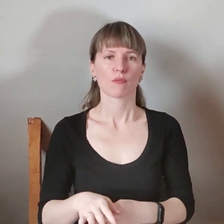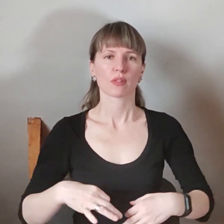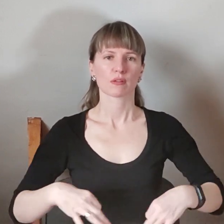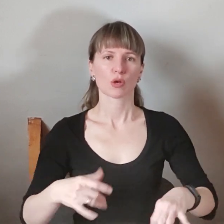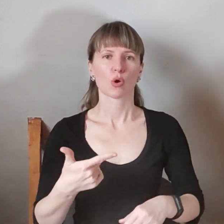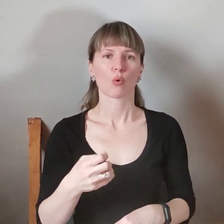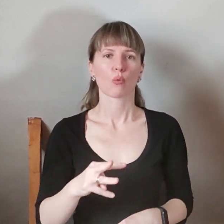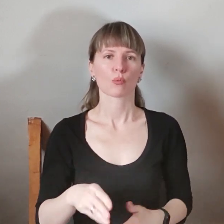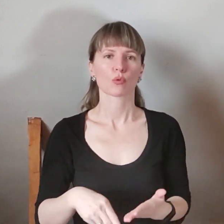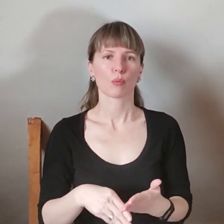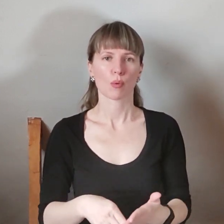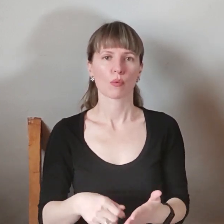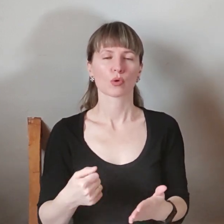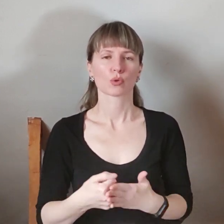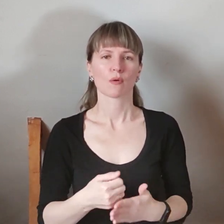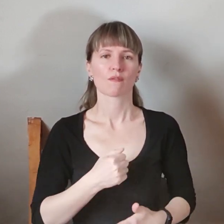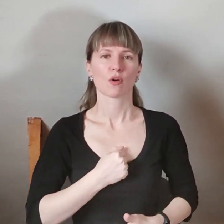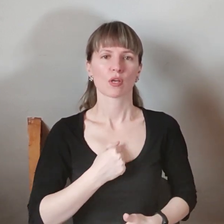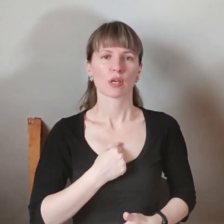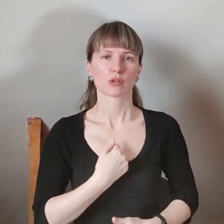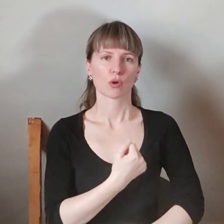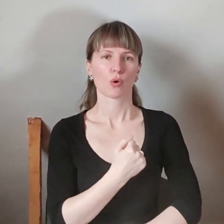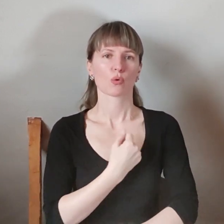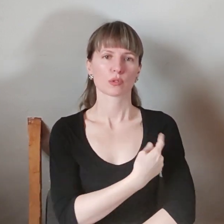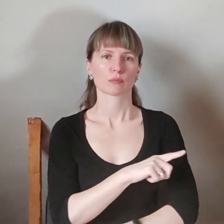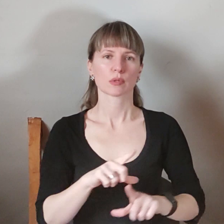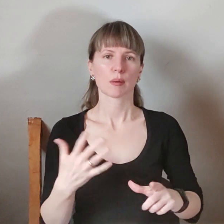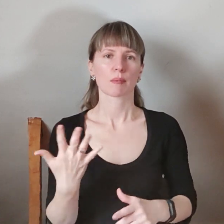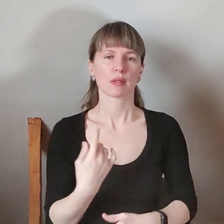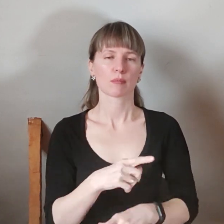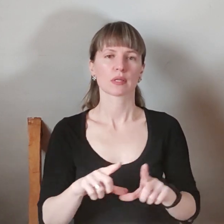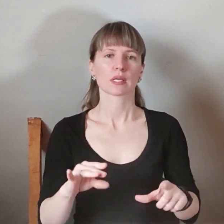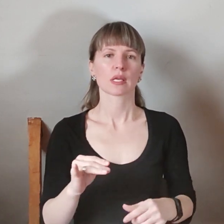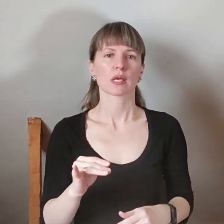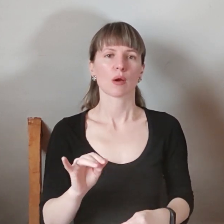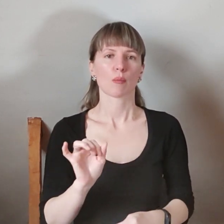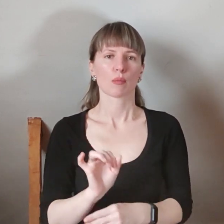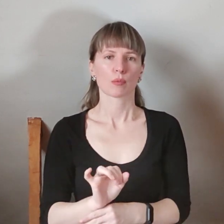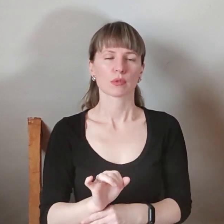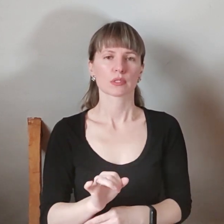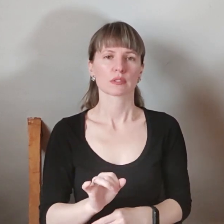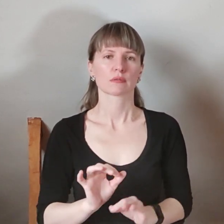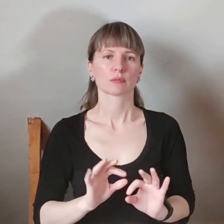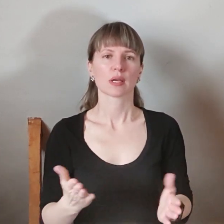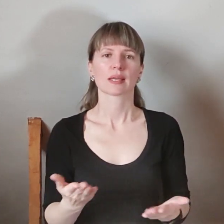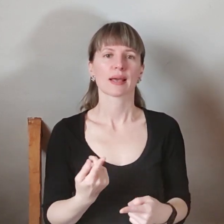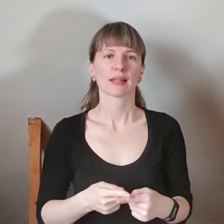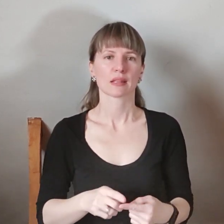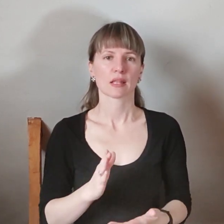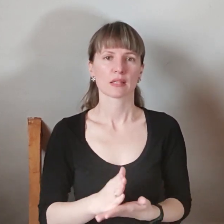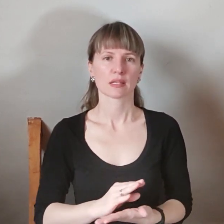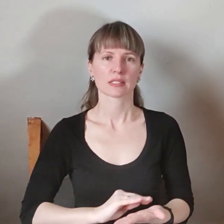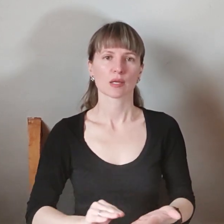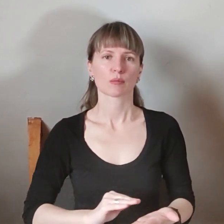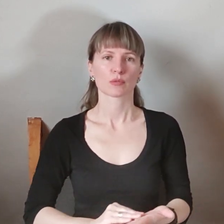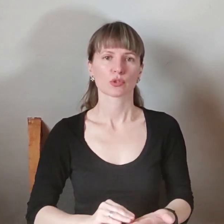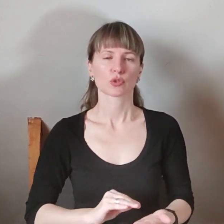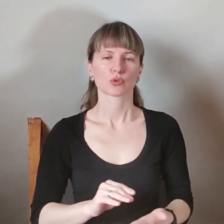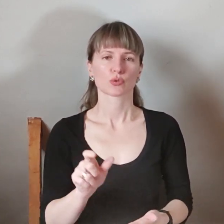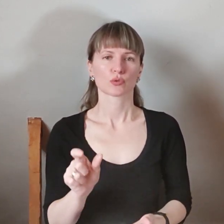гуманітарної допомоги до воєнного госпіталю, п'ятої лікарні та блокпості. Власне коментар та як це відбувається записувала журналістка Суспільно.